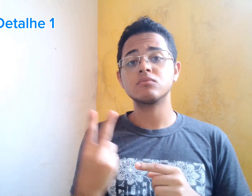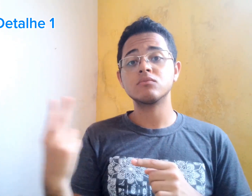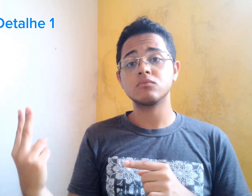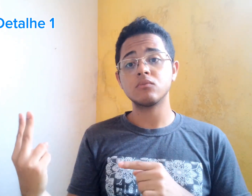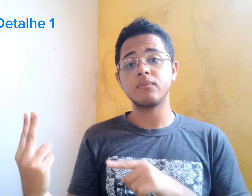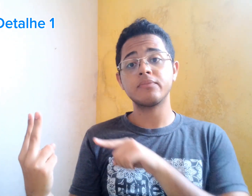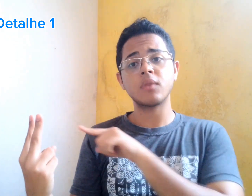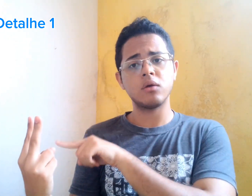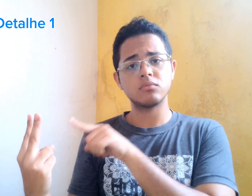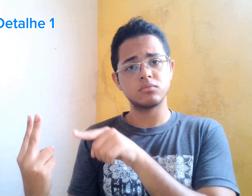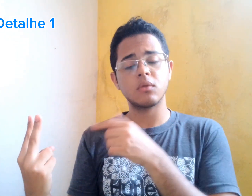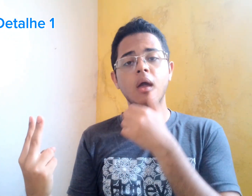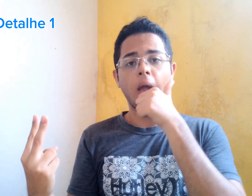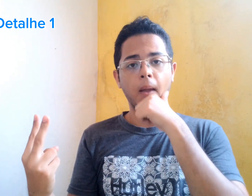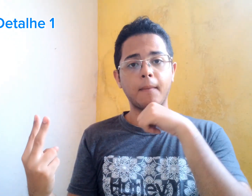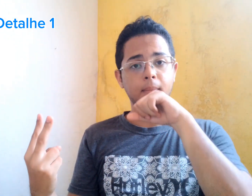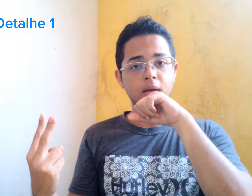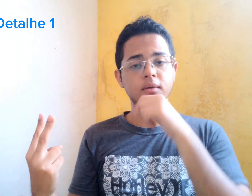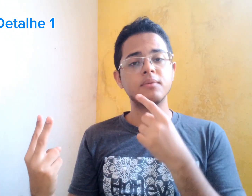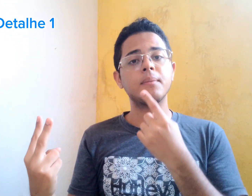Porque tem duas pessoas, um pai e uma mãe.